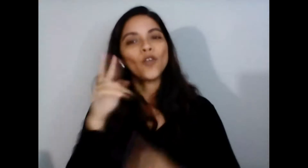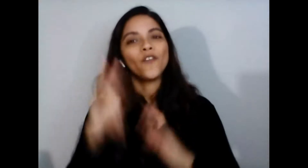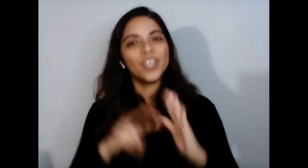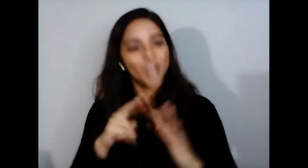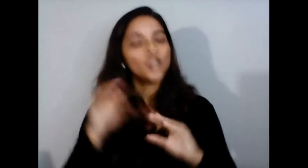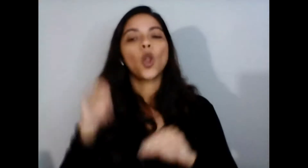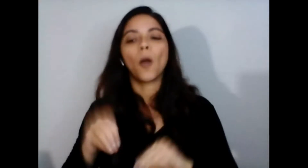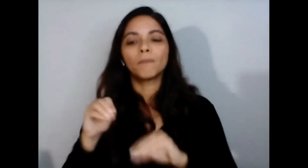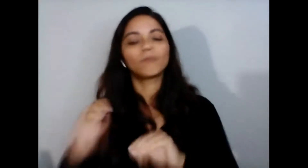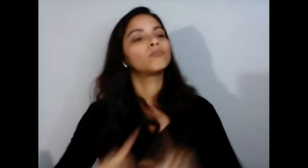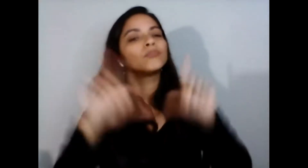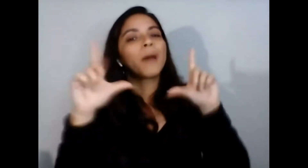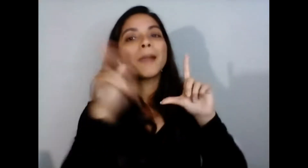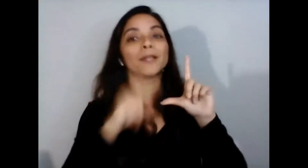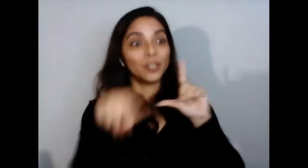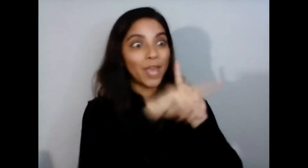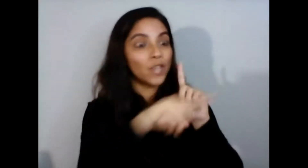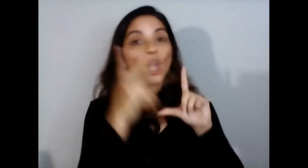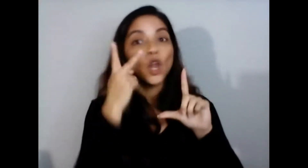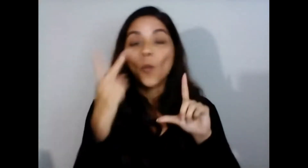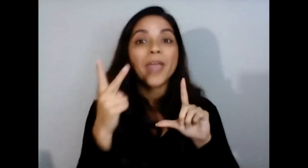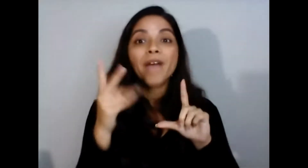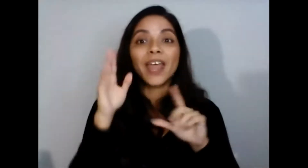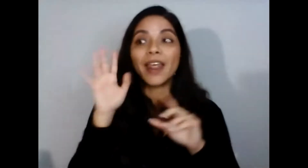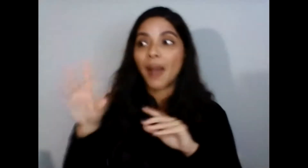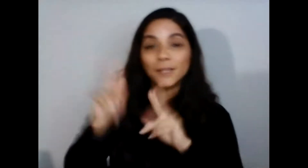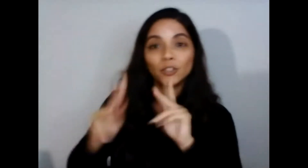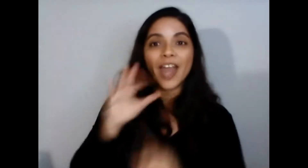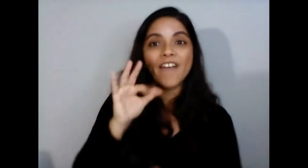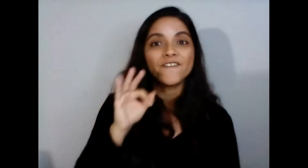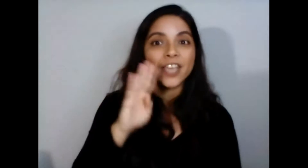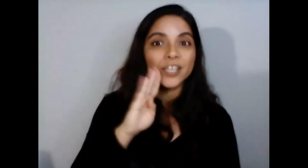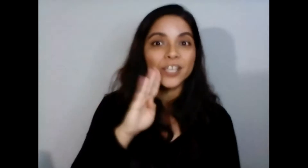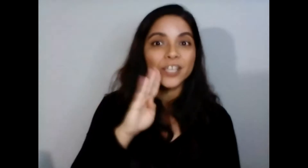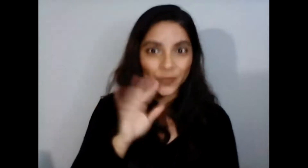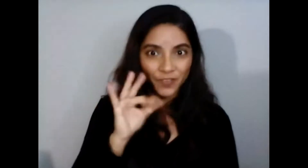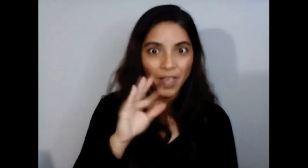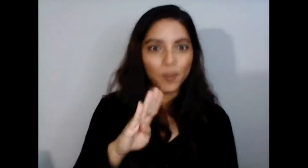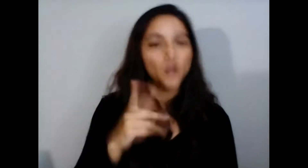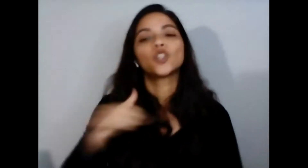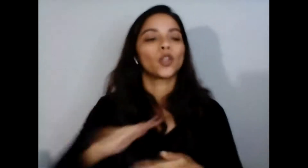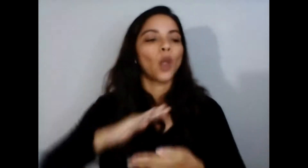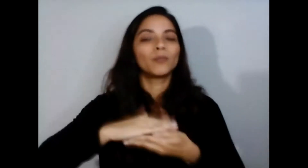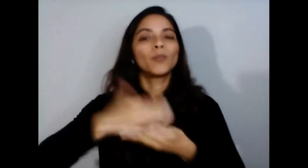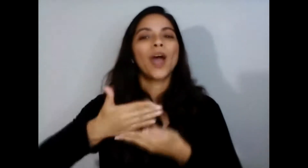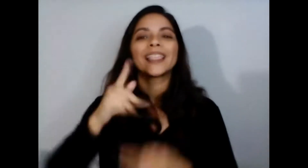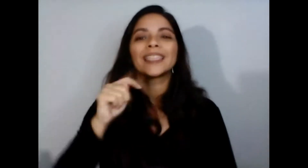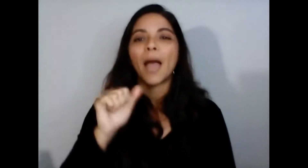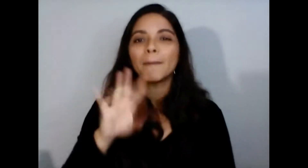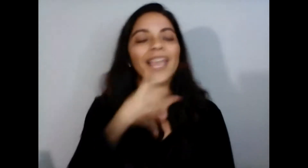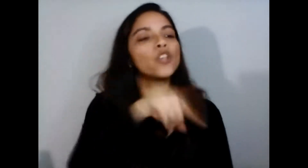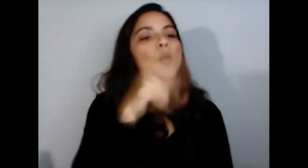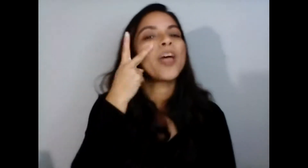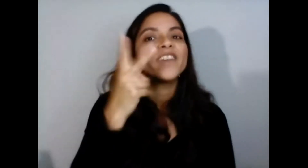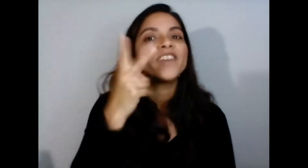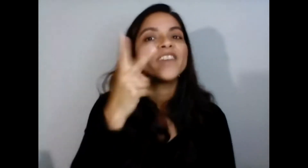mayores que no podían verlo por facebook garantizamos una tablet que se la llevamos a sus casas y que ellos pudieran ver ese video